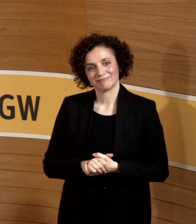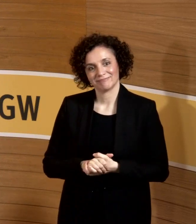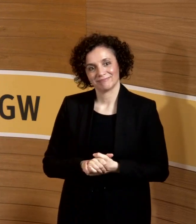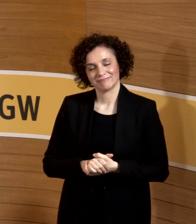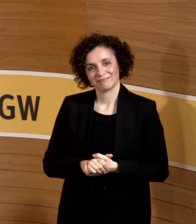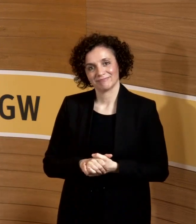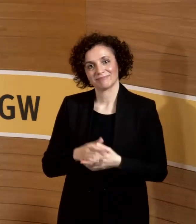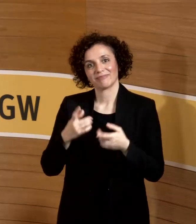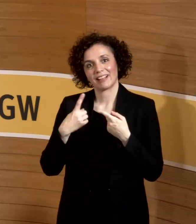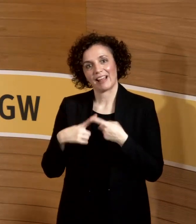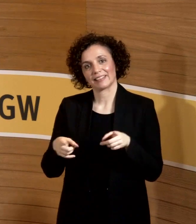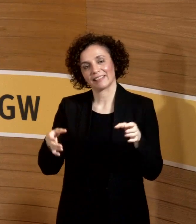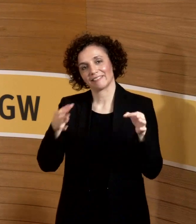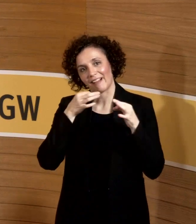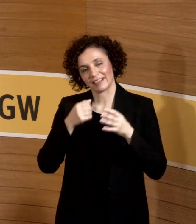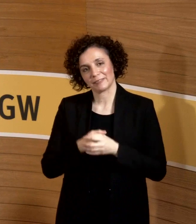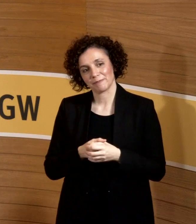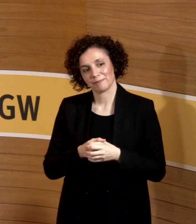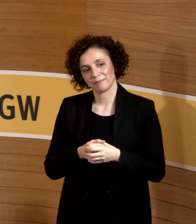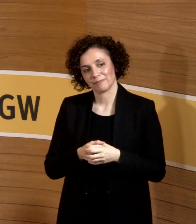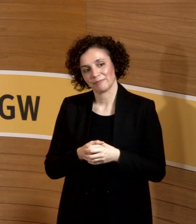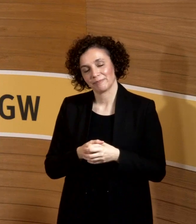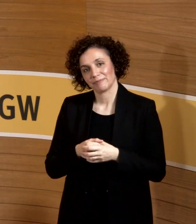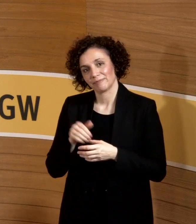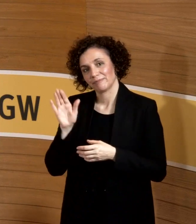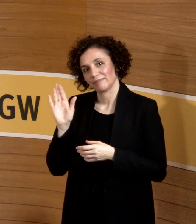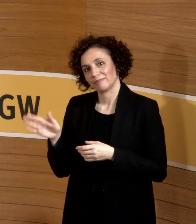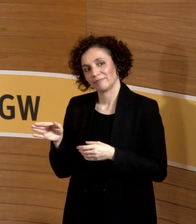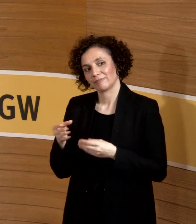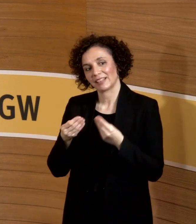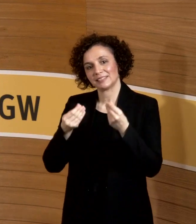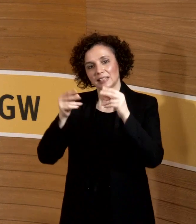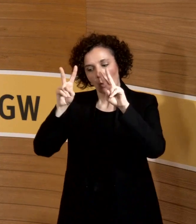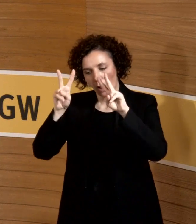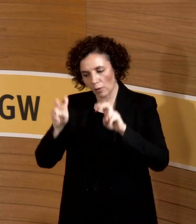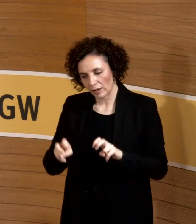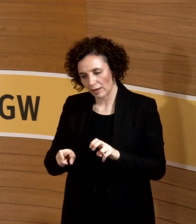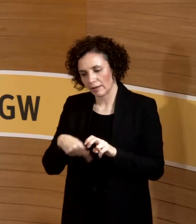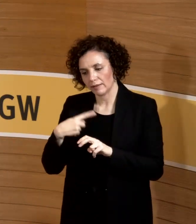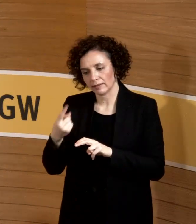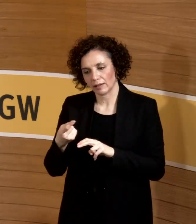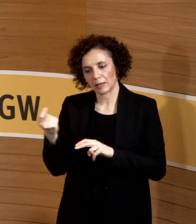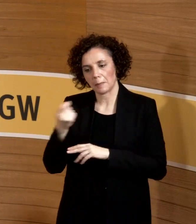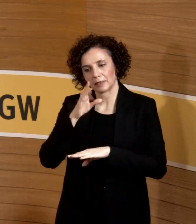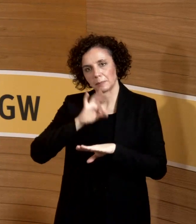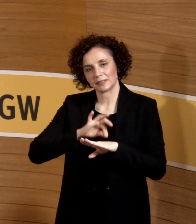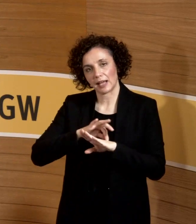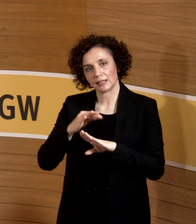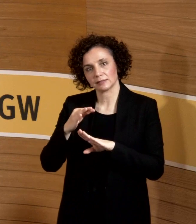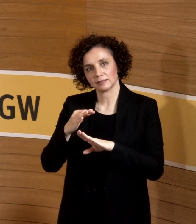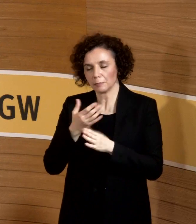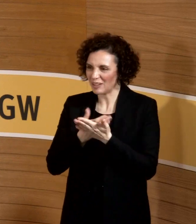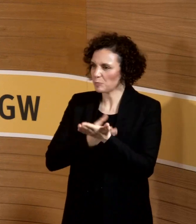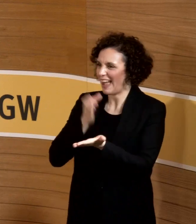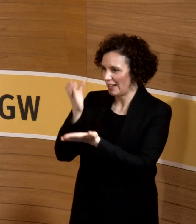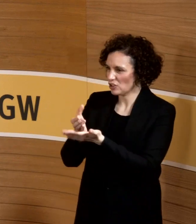gefragt, welche Serologie bei Ihnen bei der Einstellung betriebsärztlich bestimmt oder bei der Einstellung